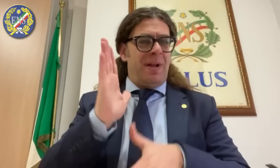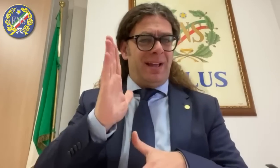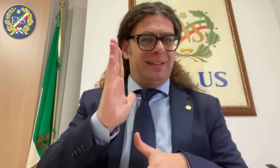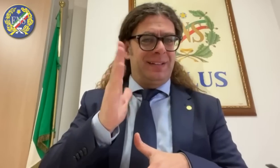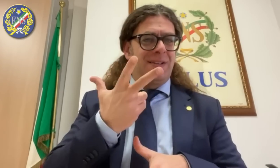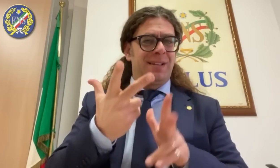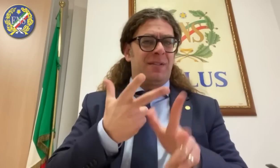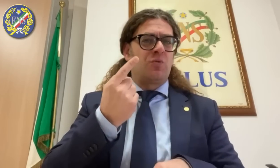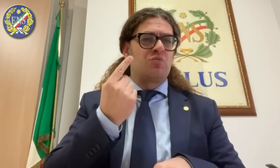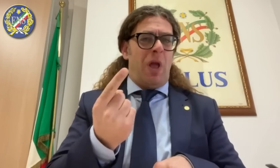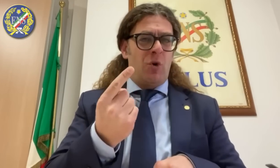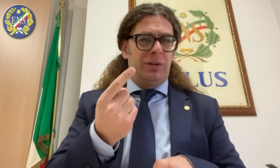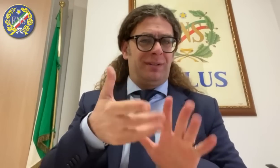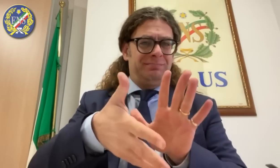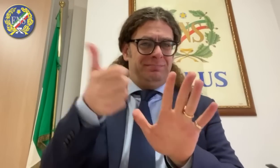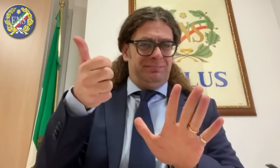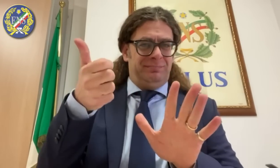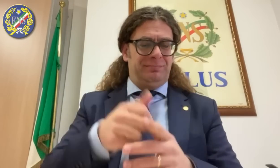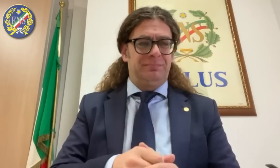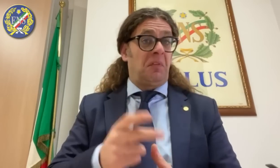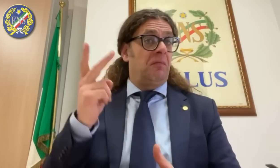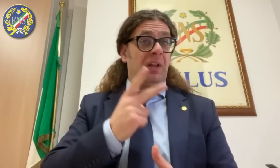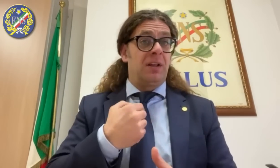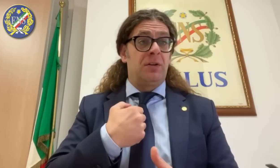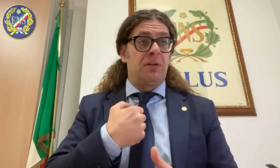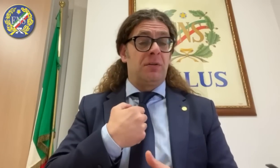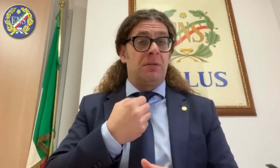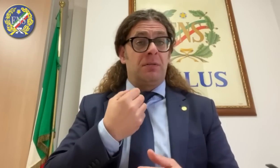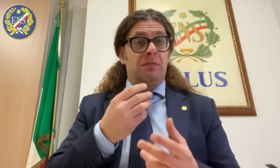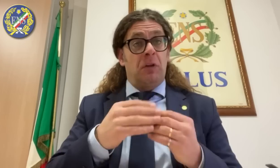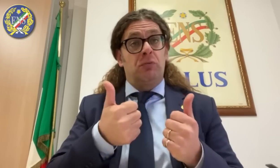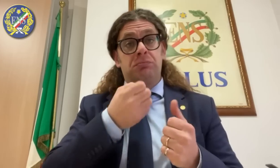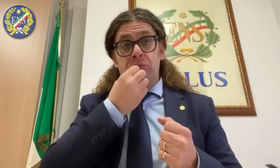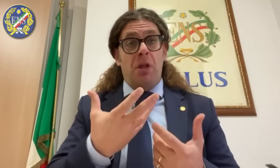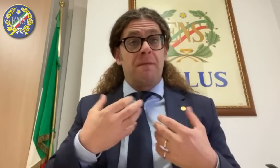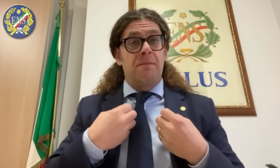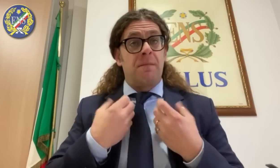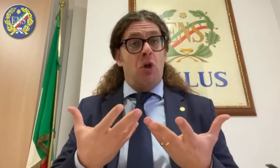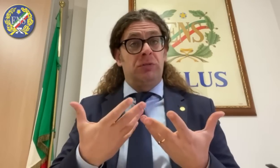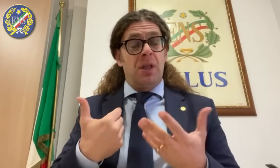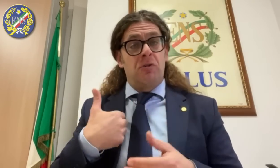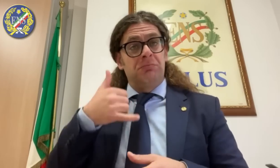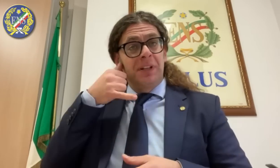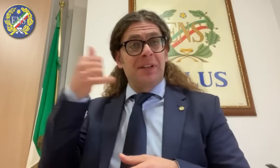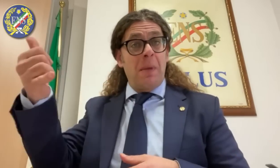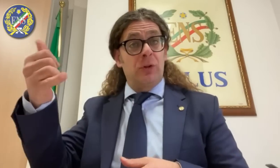conguaglio. Ci tengo a precisare che ho agito in totale buona fede, ho chiamato personalmente il direttore